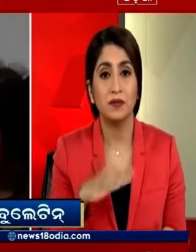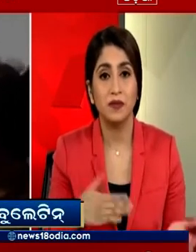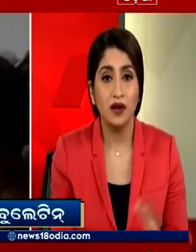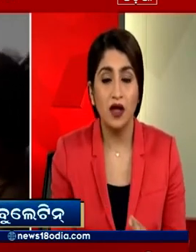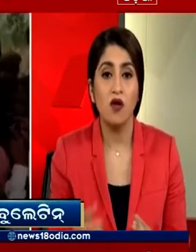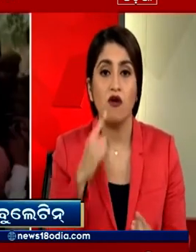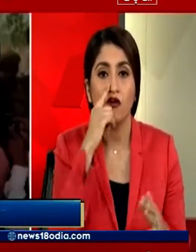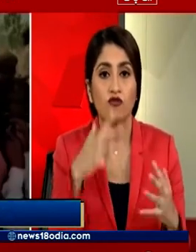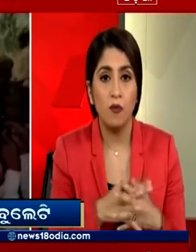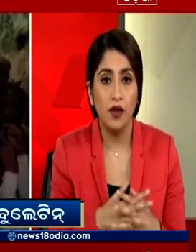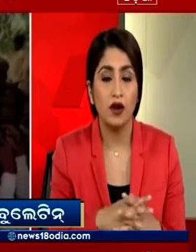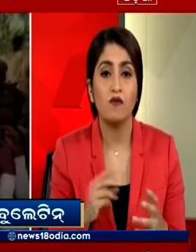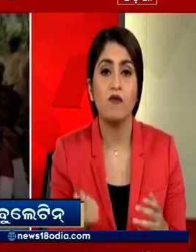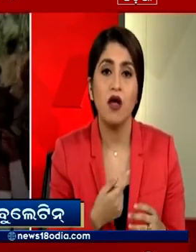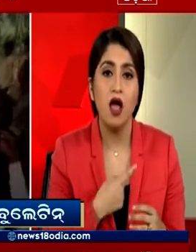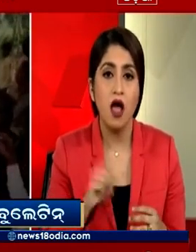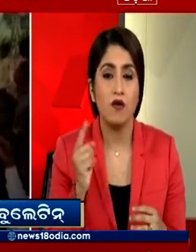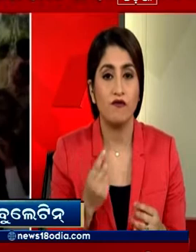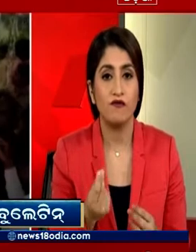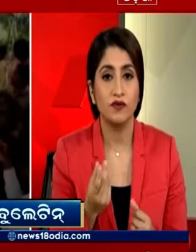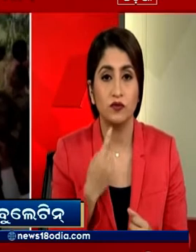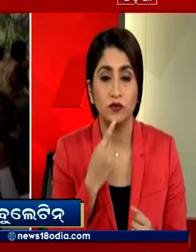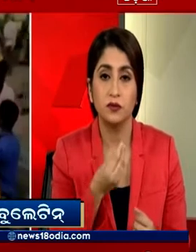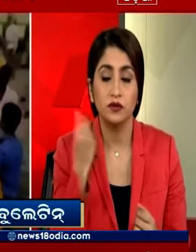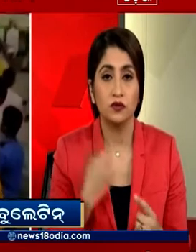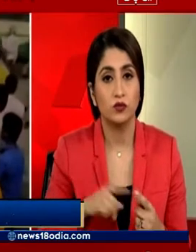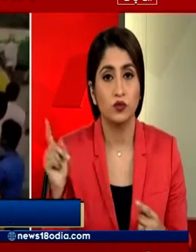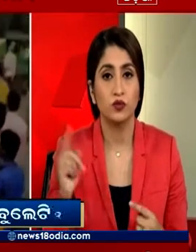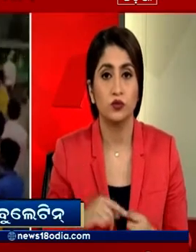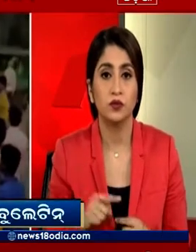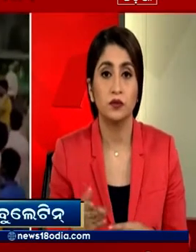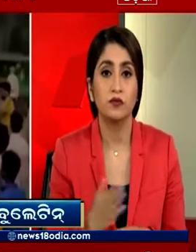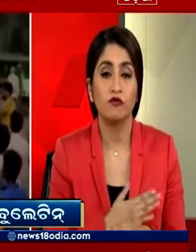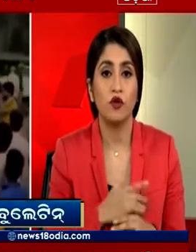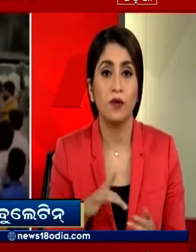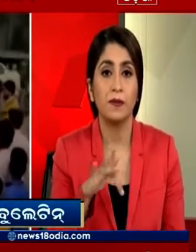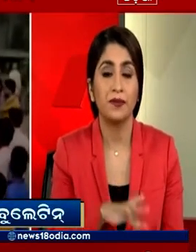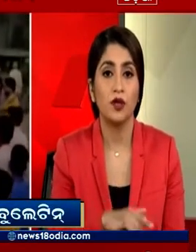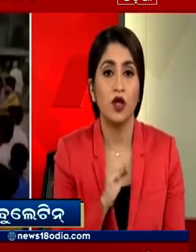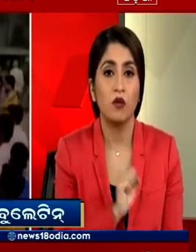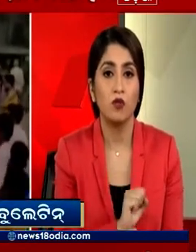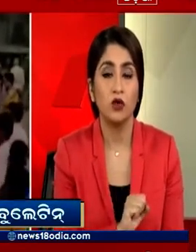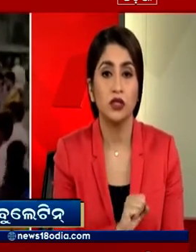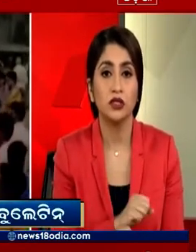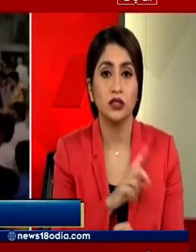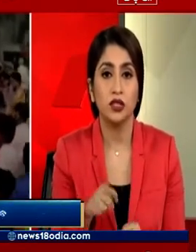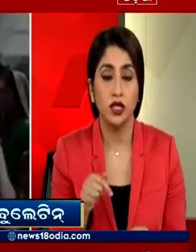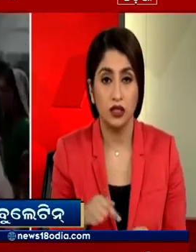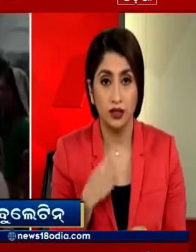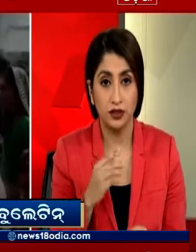महिलाओं को भी तुरंत वहां से जाने के लिए कहा गया इससे पहले मौके पर पहुंची पुलिस ने विरोध कर रहे